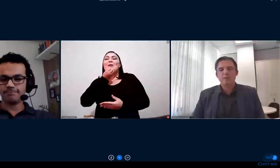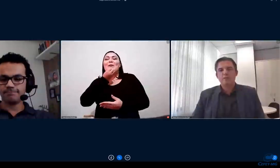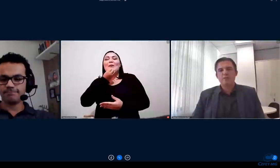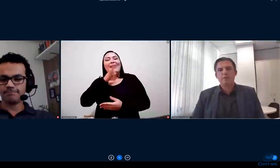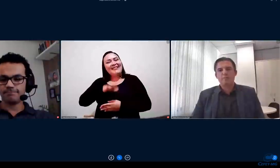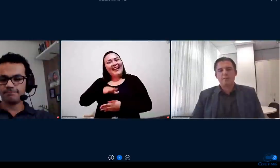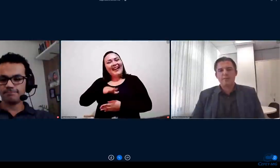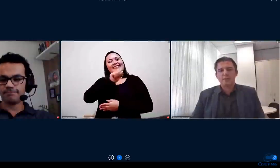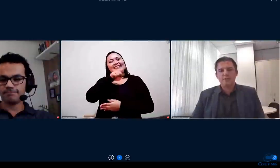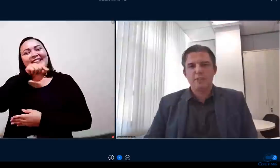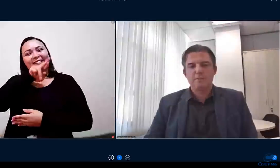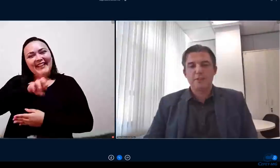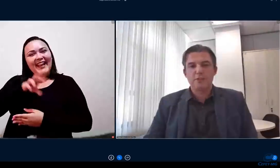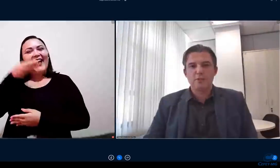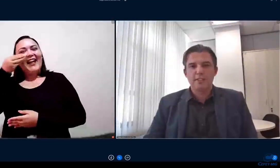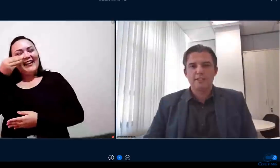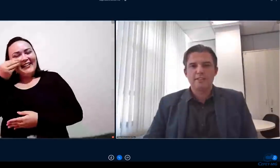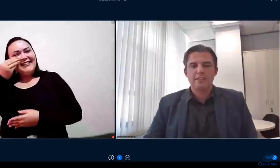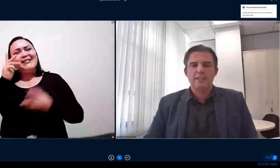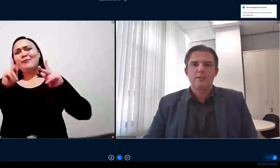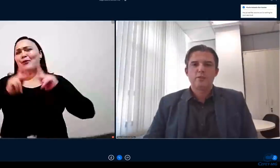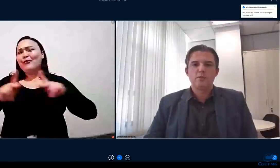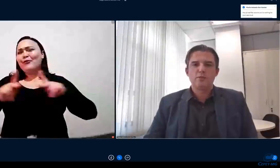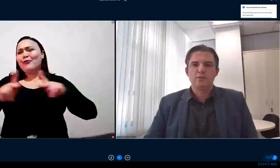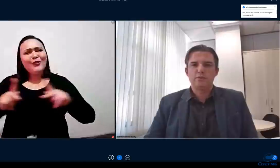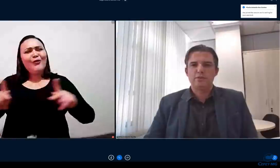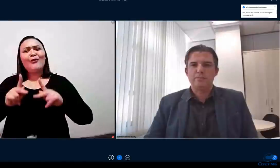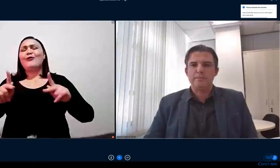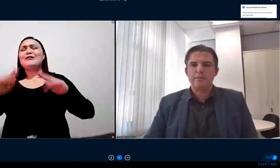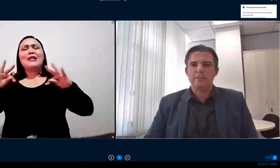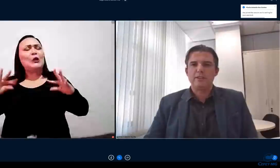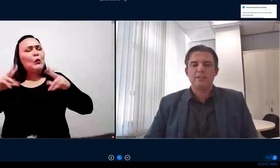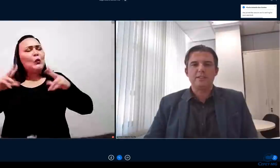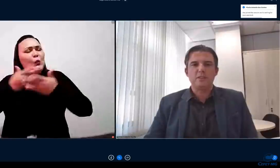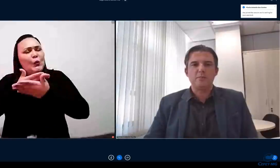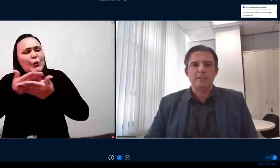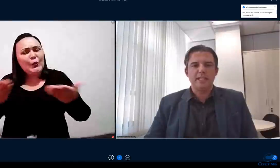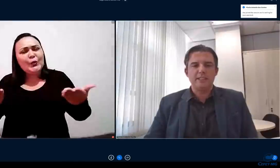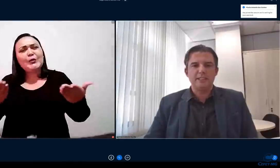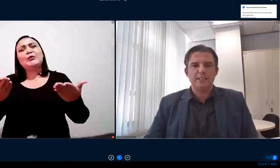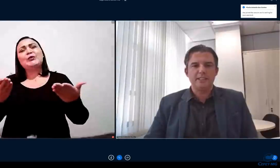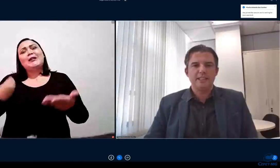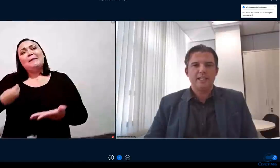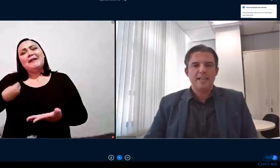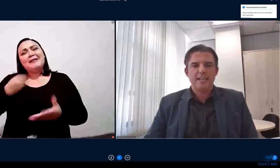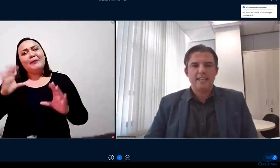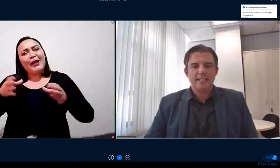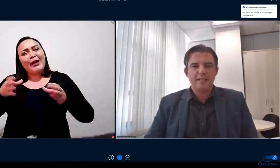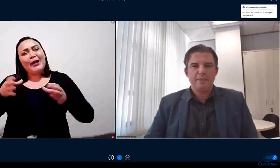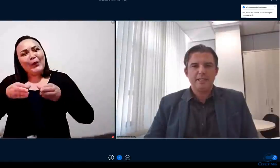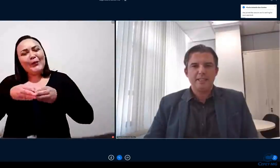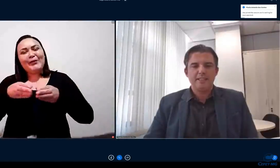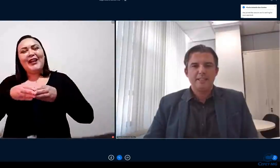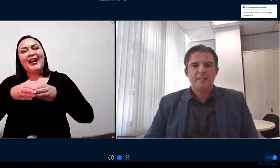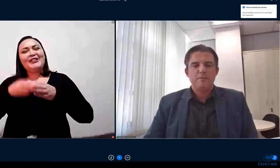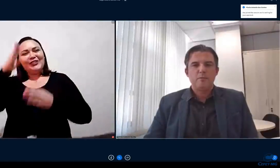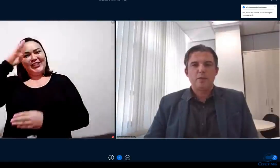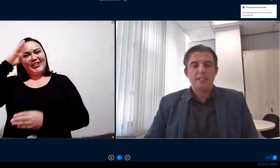Boa tarde a todos os professores, professoras, todos os membros da nossa comunidade acadêmica.